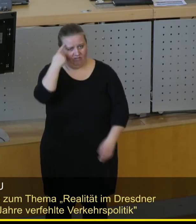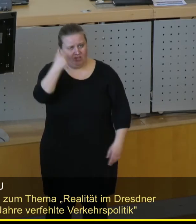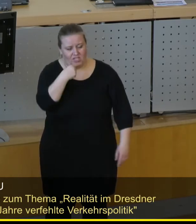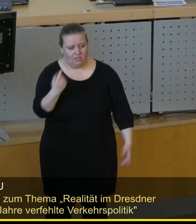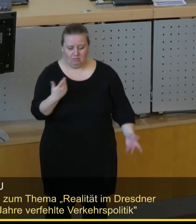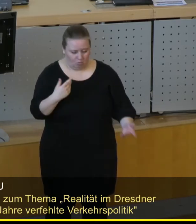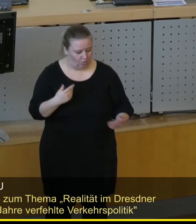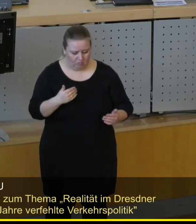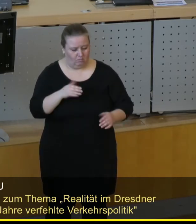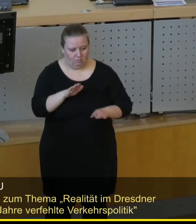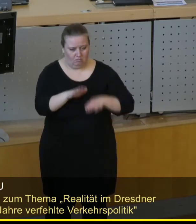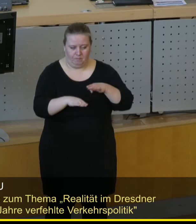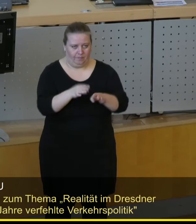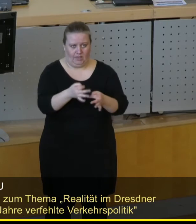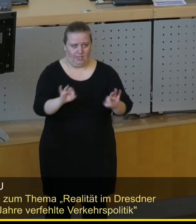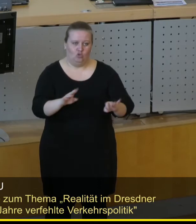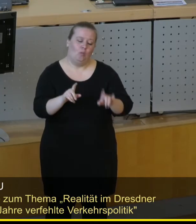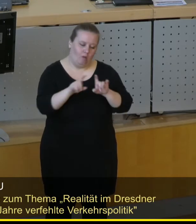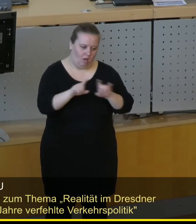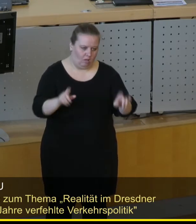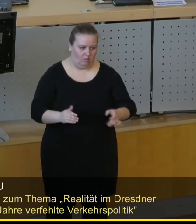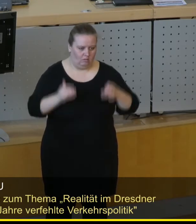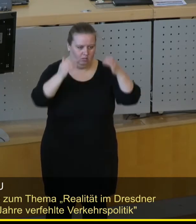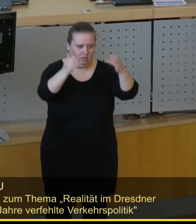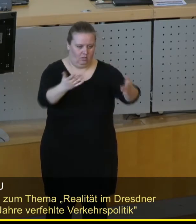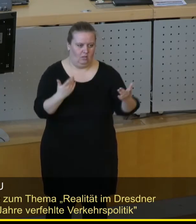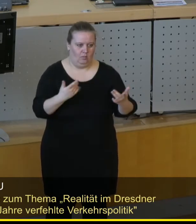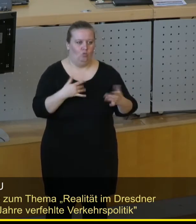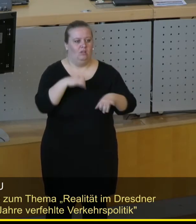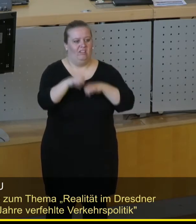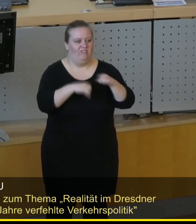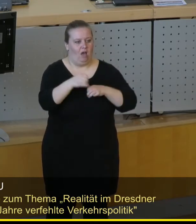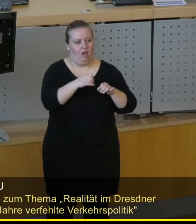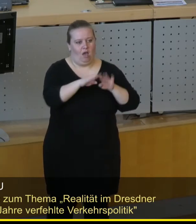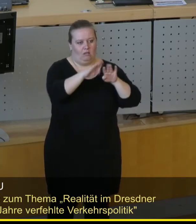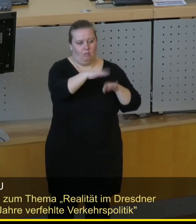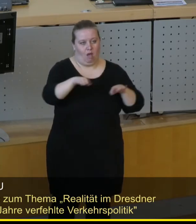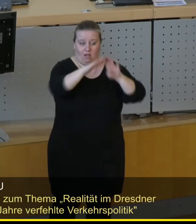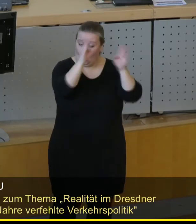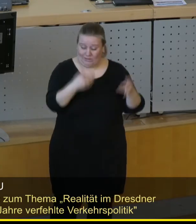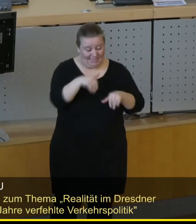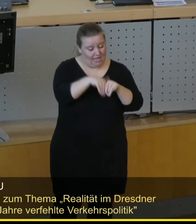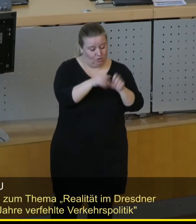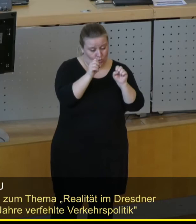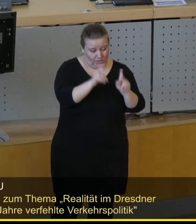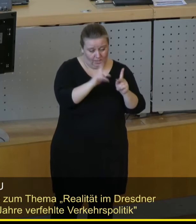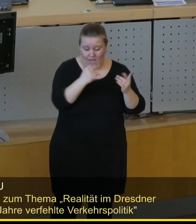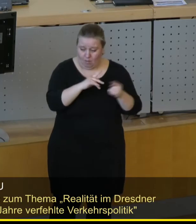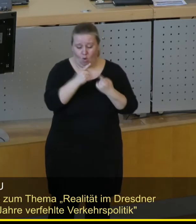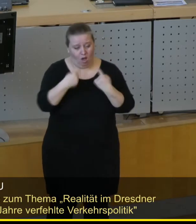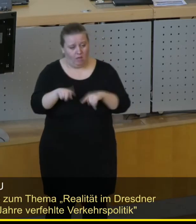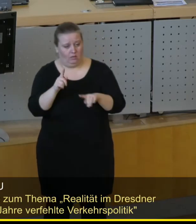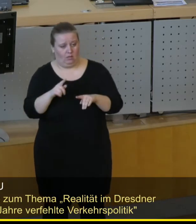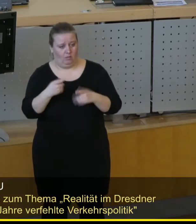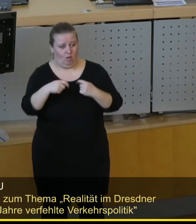Kein Fortschritt. Stattdessen wurde das Thema nochmal aufgeladen mit einem Fahrradparkhaus. Inhaltlich okay, aber dann muss es auch mal vorangehen.